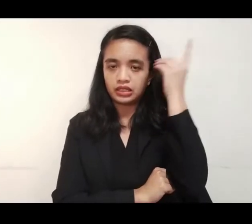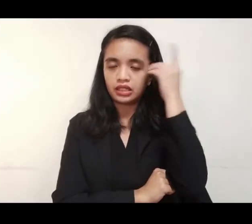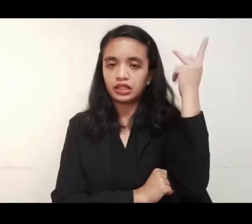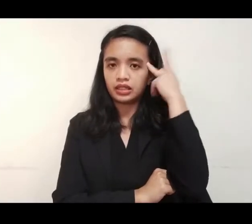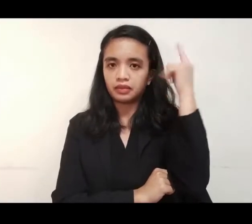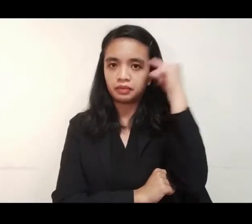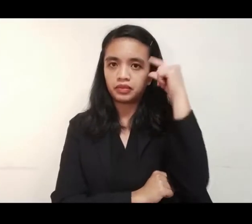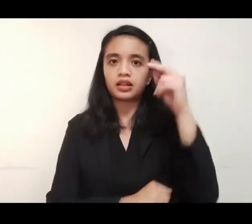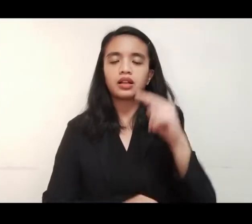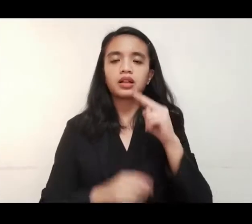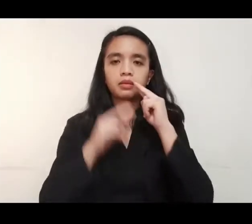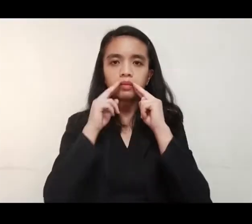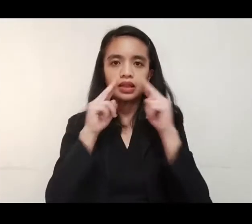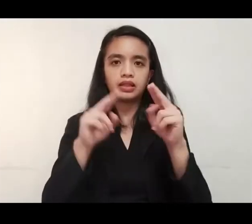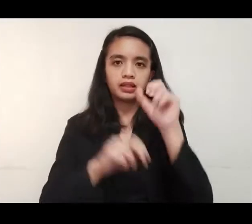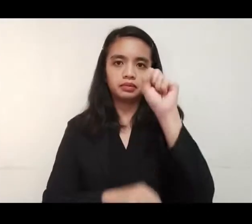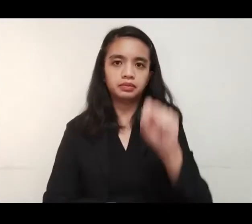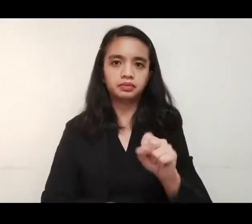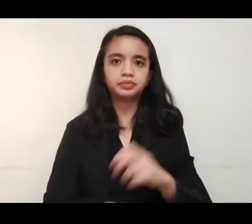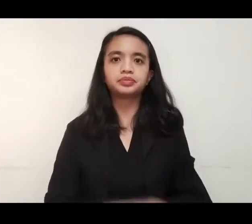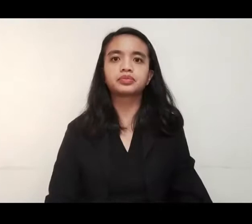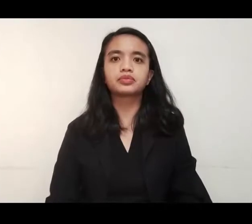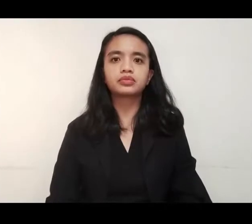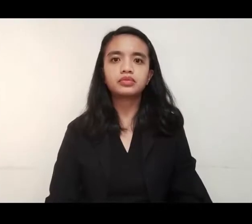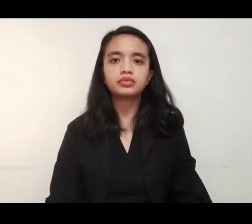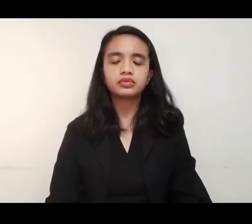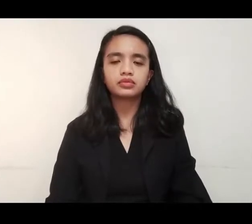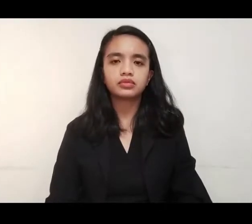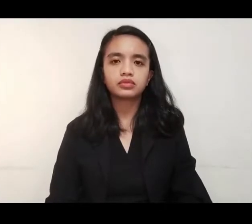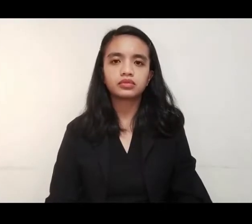Guevara. Balitang amyanan.